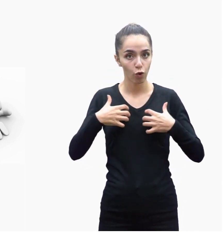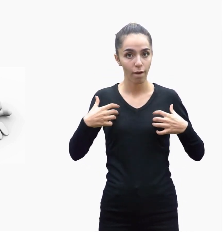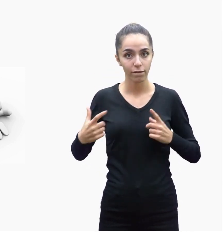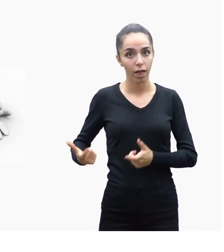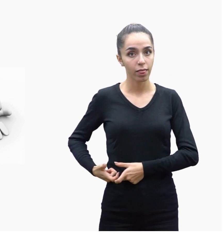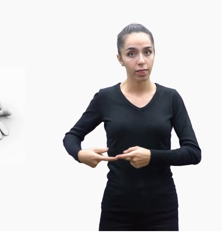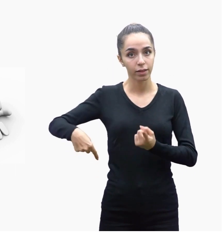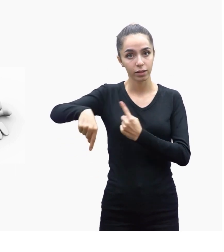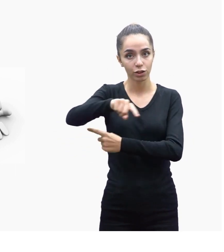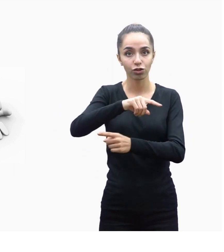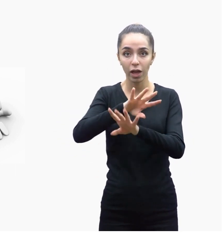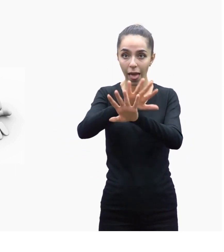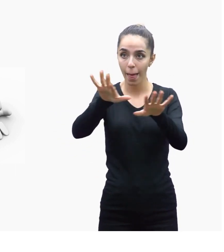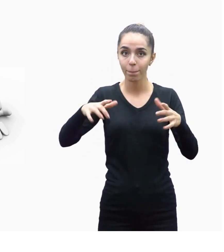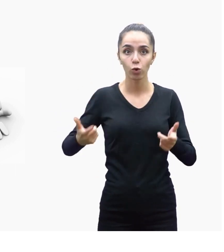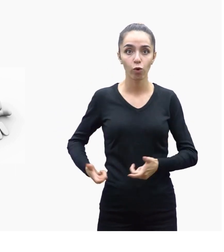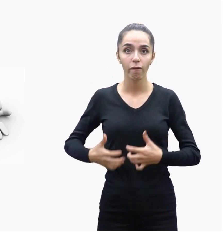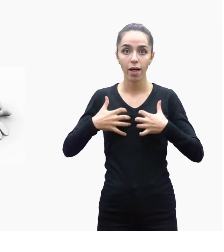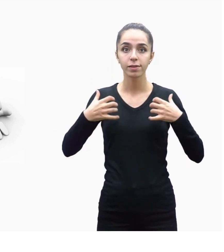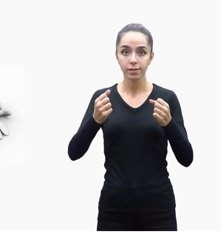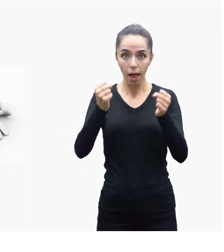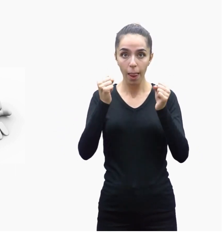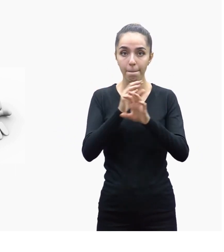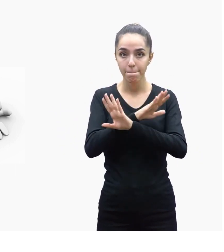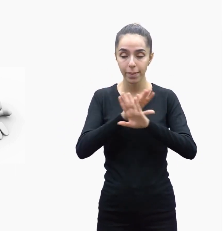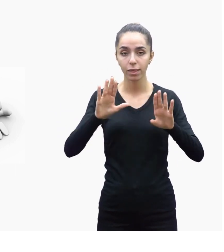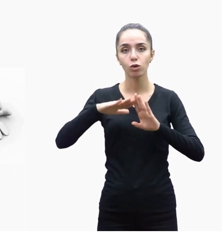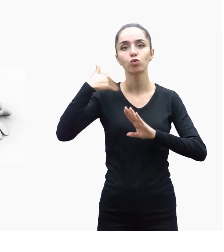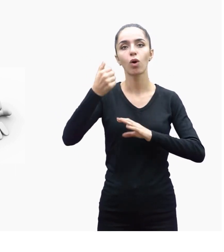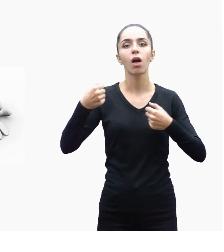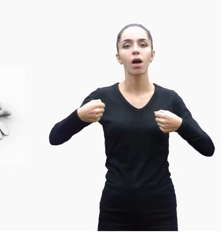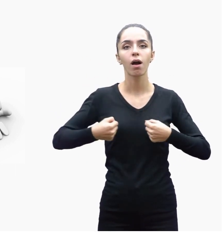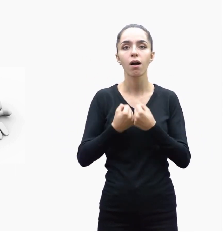güvenliğini sağladıktan sonra kazazedeye yardım etmelidir.